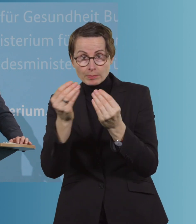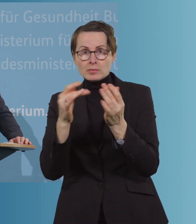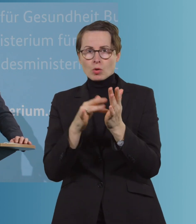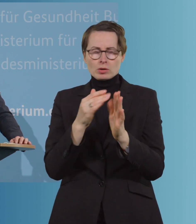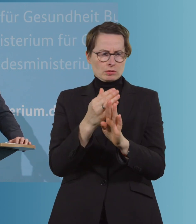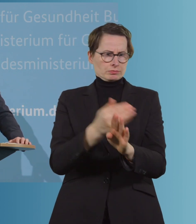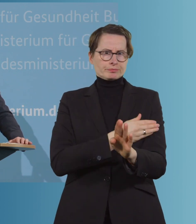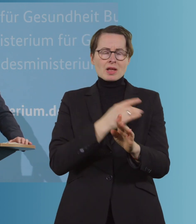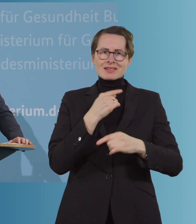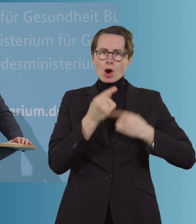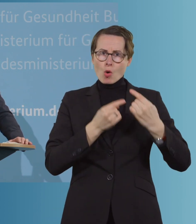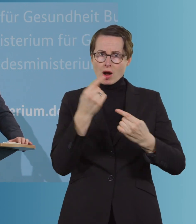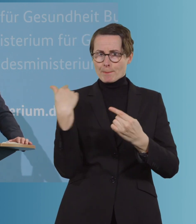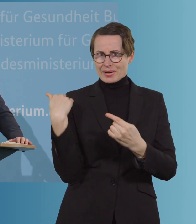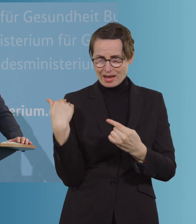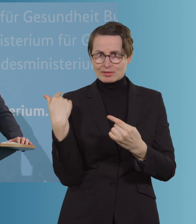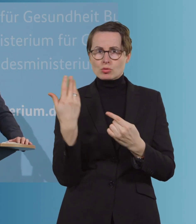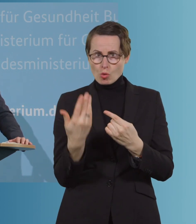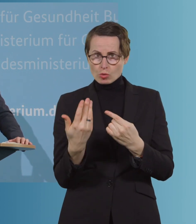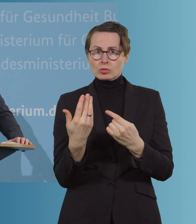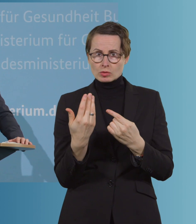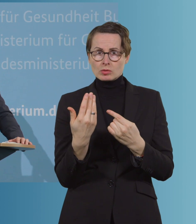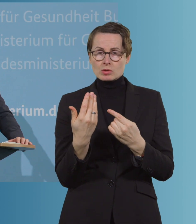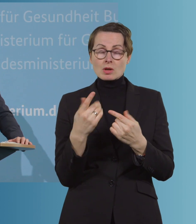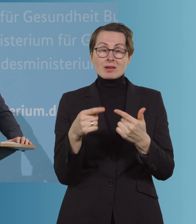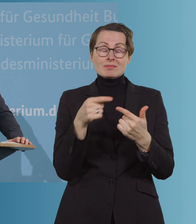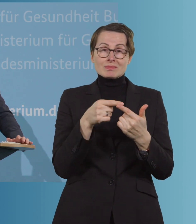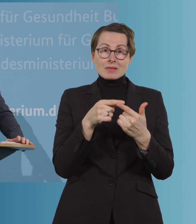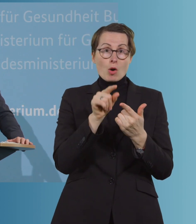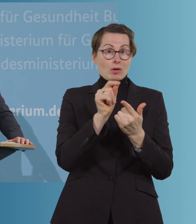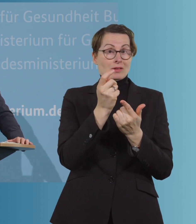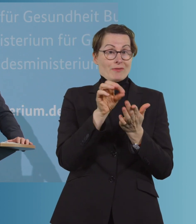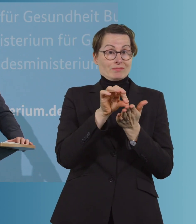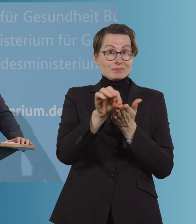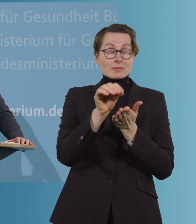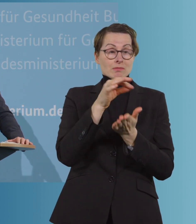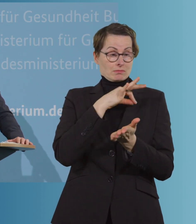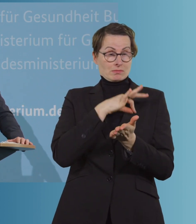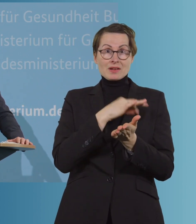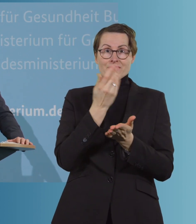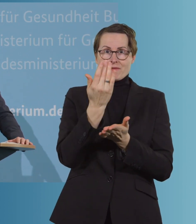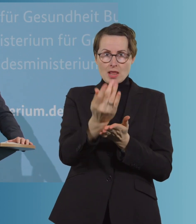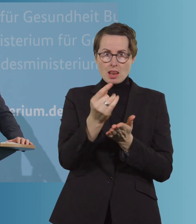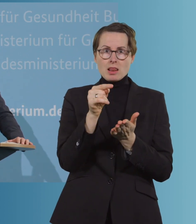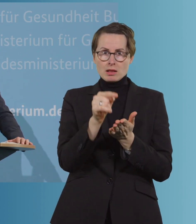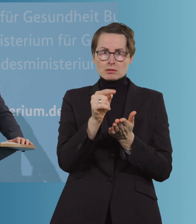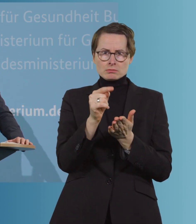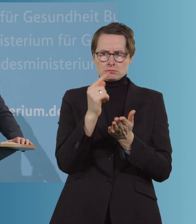auch über das ganze Jahr bekommen haben, wie auch in der Höhe von gesetzlich festgelegten 1.000 Euro etwa für